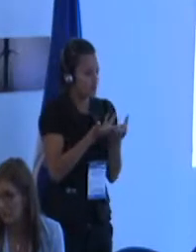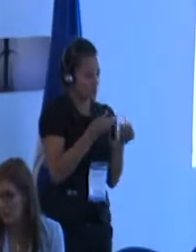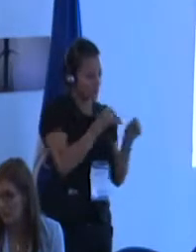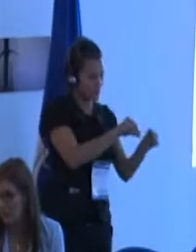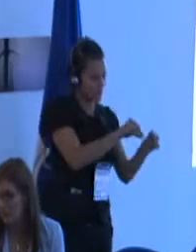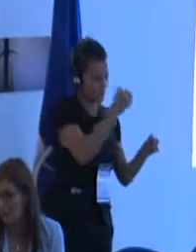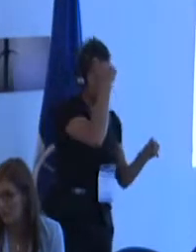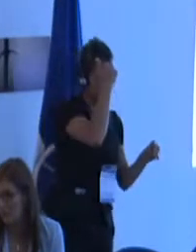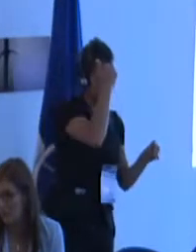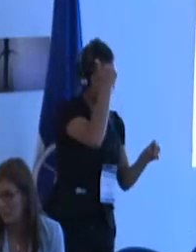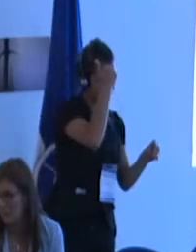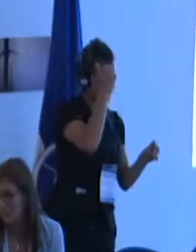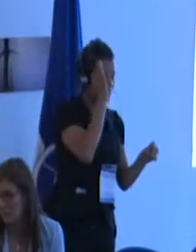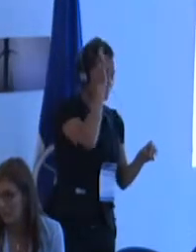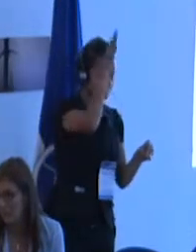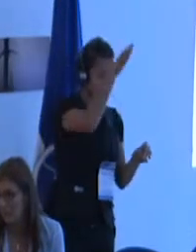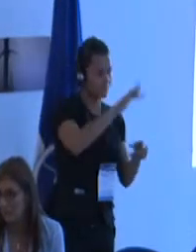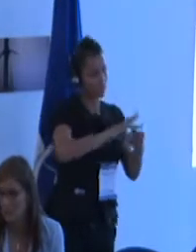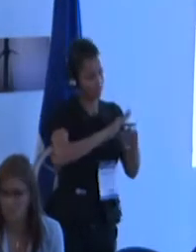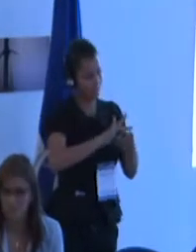profesores universitarios este punto de vista?